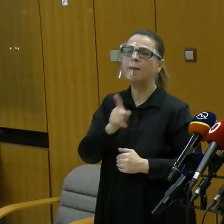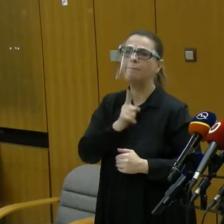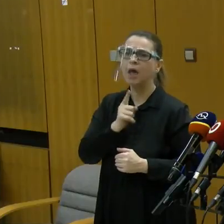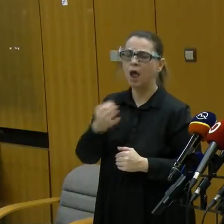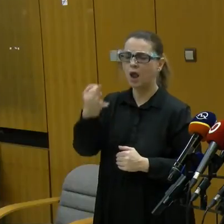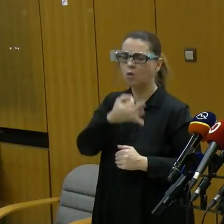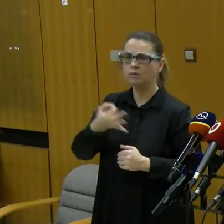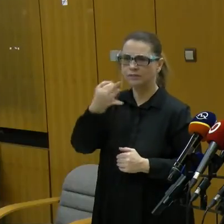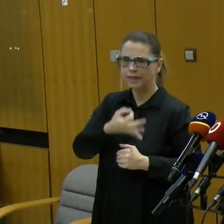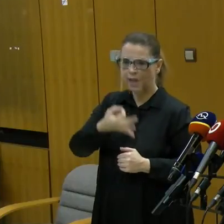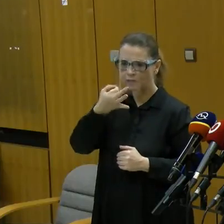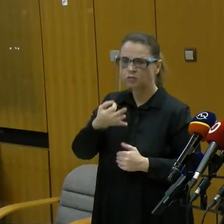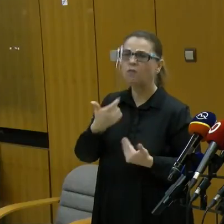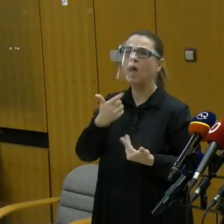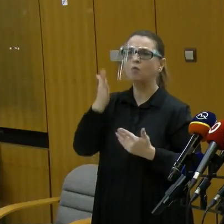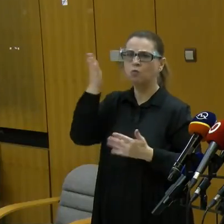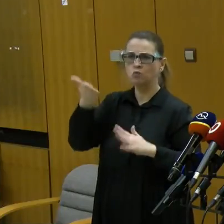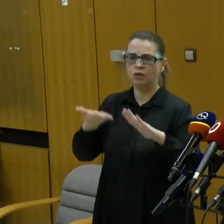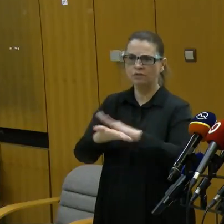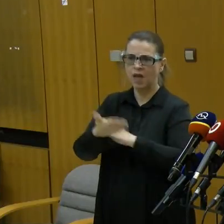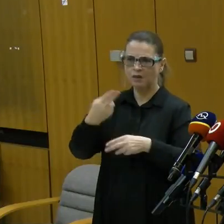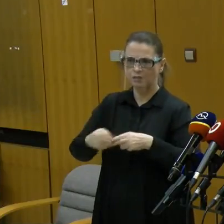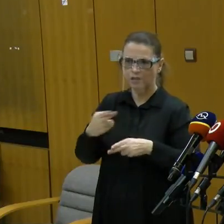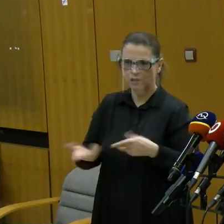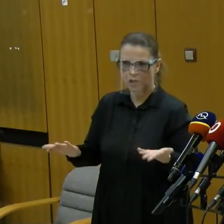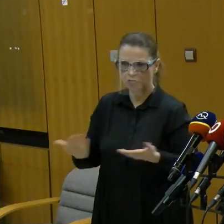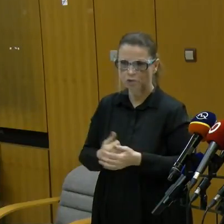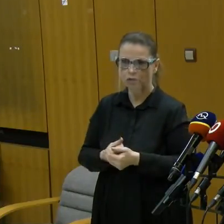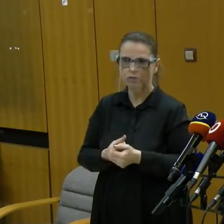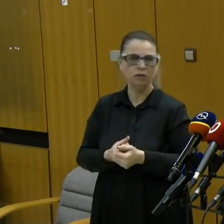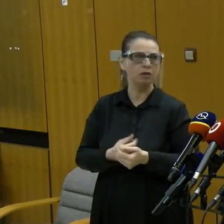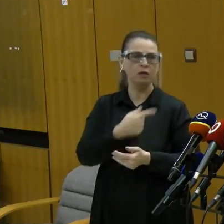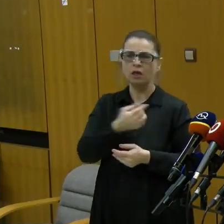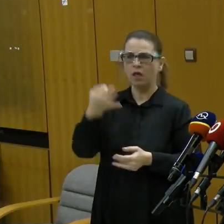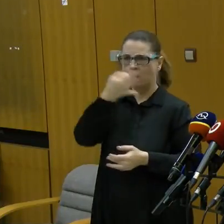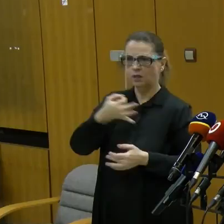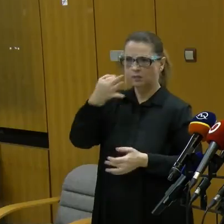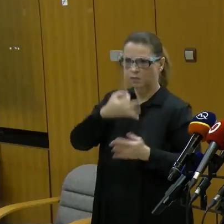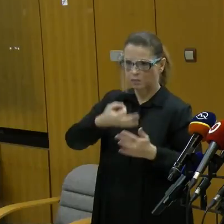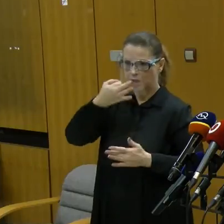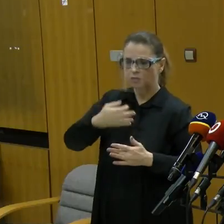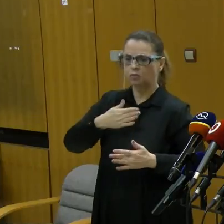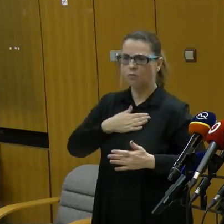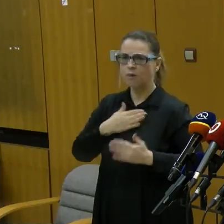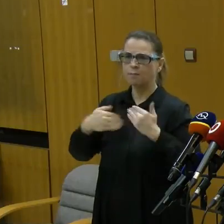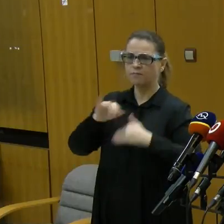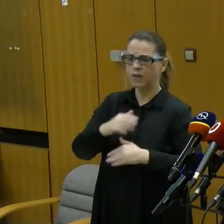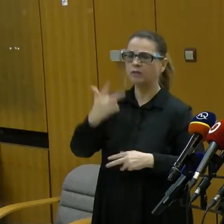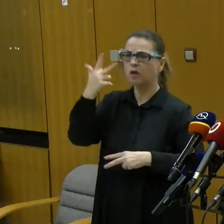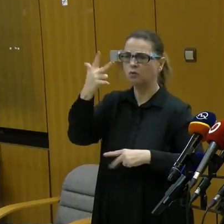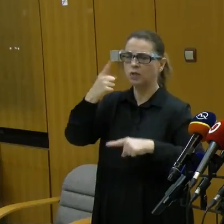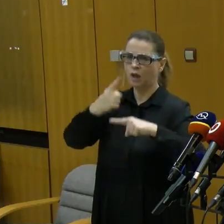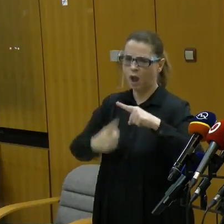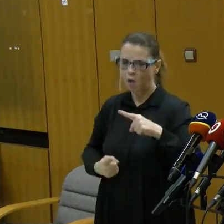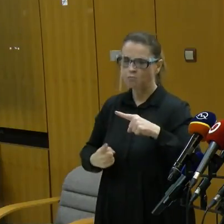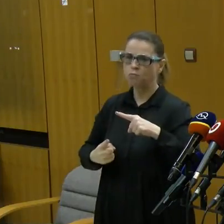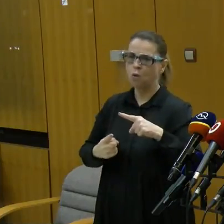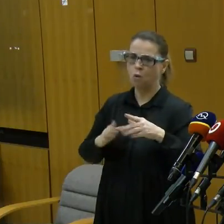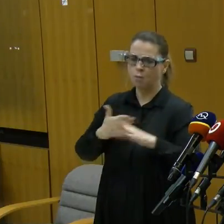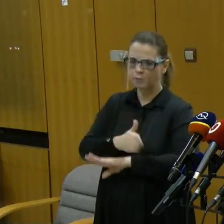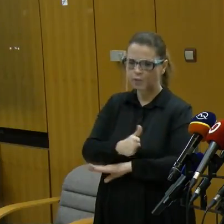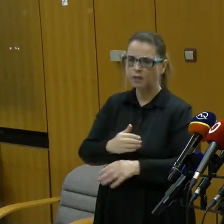testov je viac ako 3,5 milióna a chceme ich používať systémom, ako